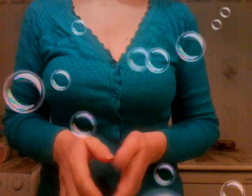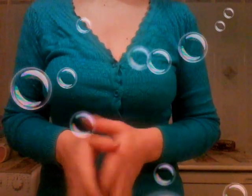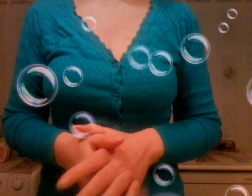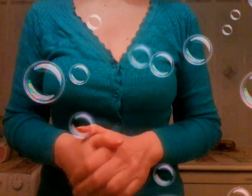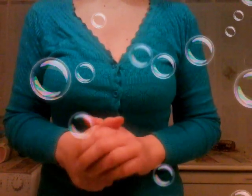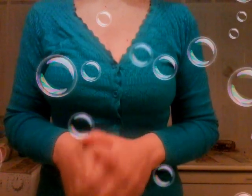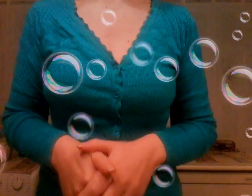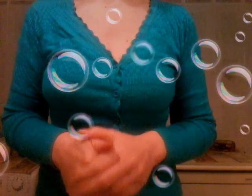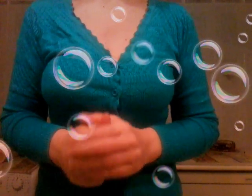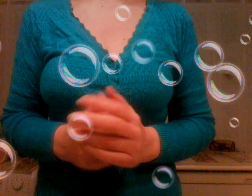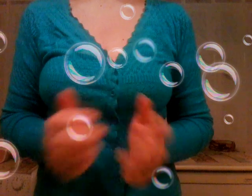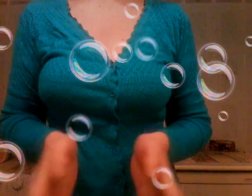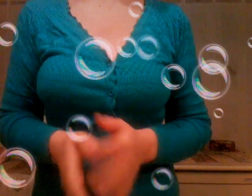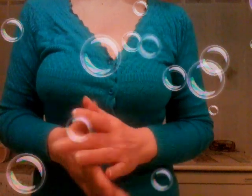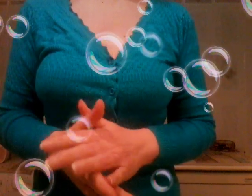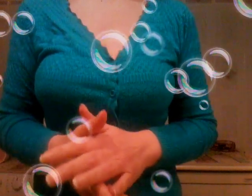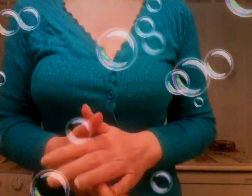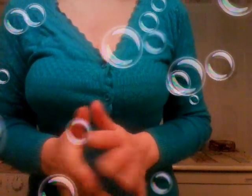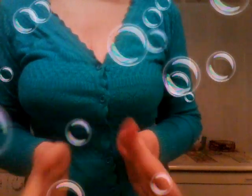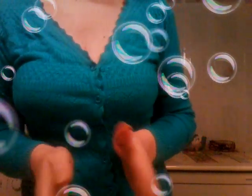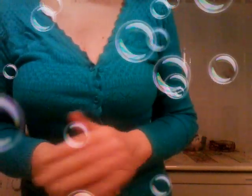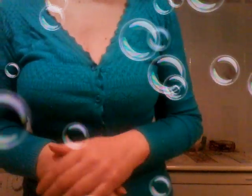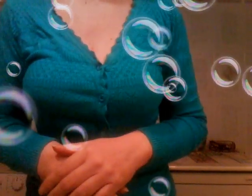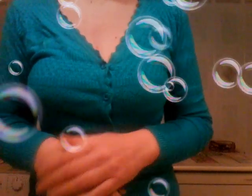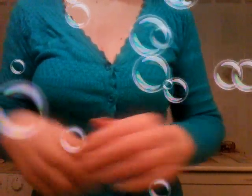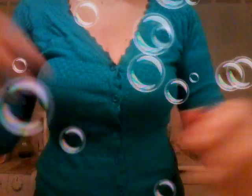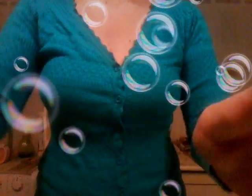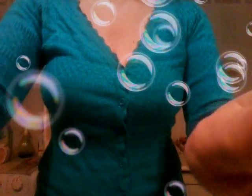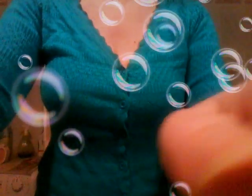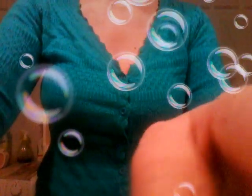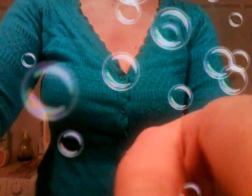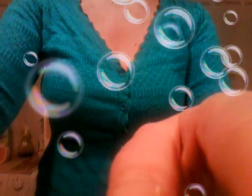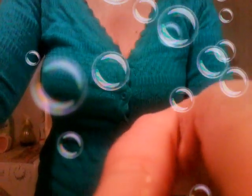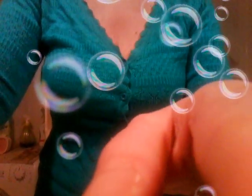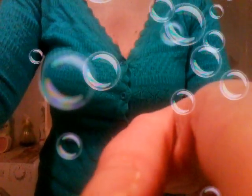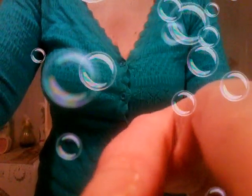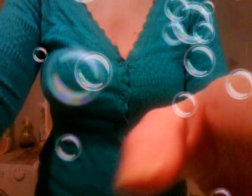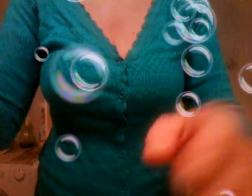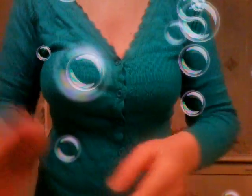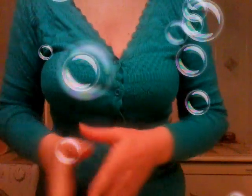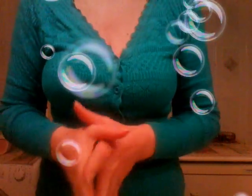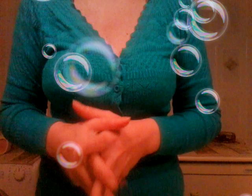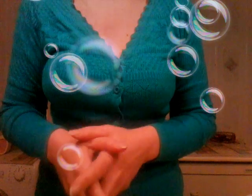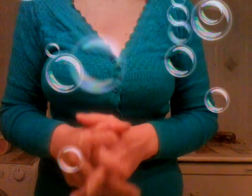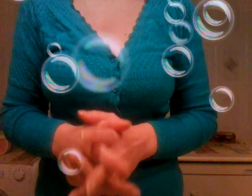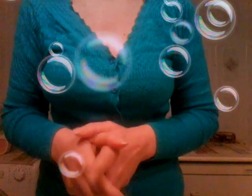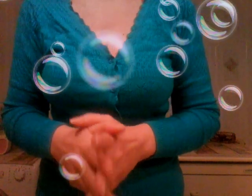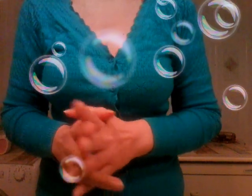detto di tutto tu non lavori se imparassita tipo me dovresti morire ci stanno a fare poi non sei in